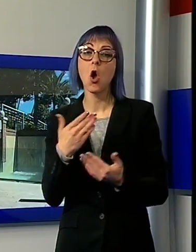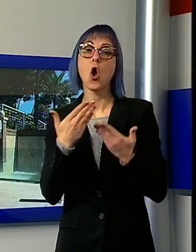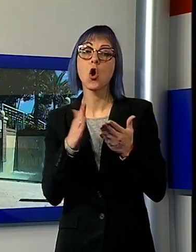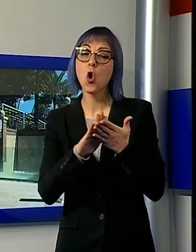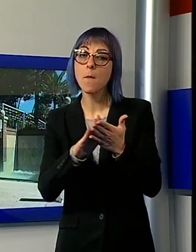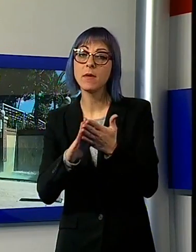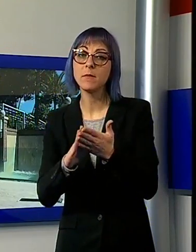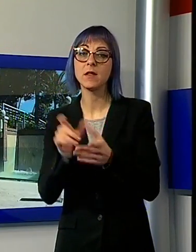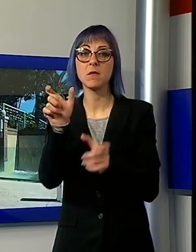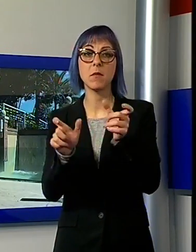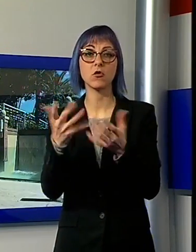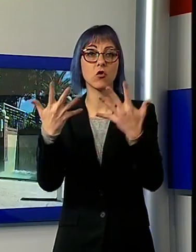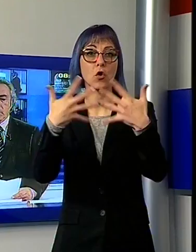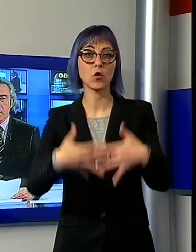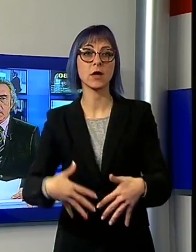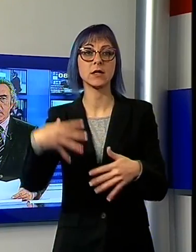navigo.